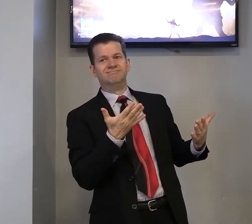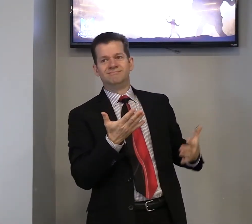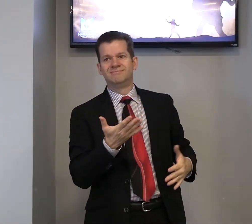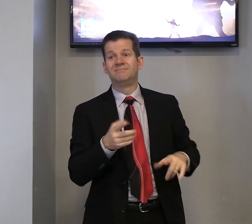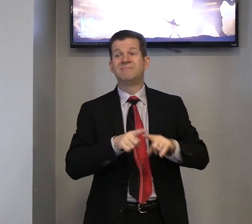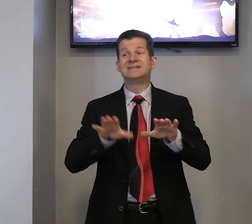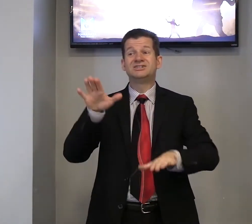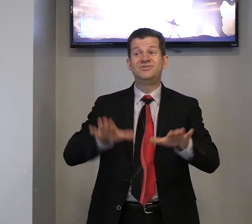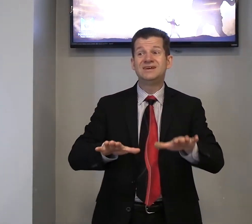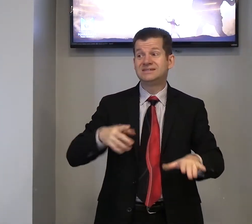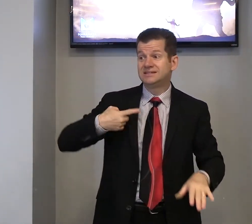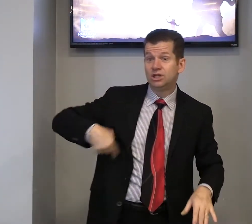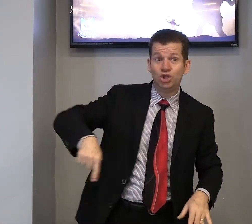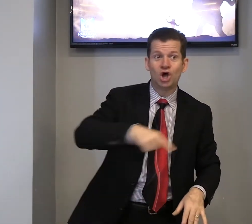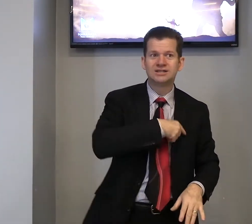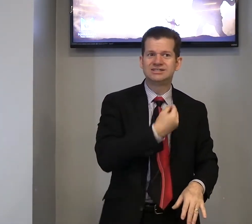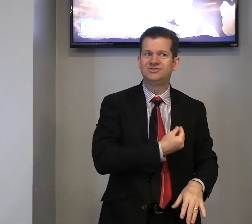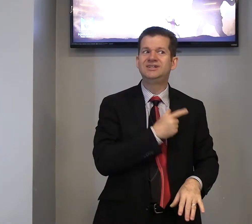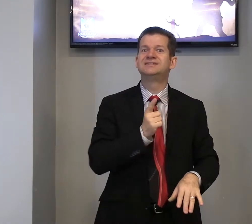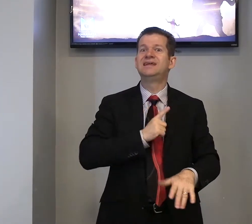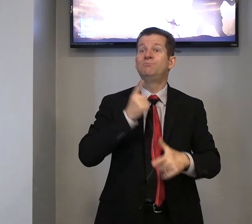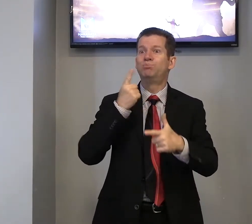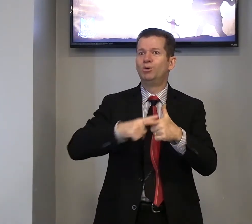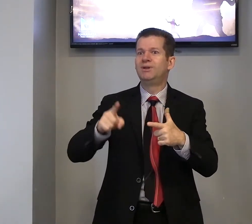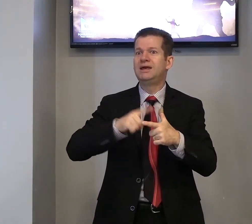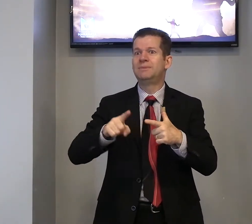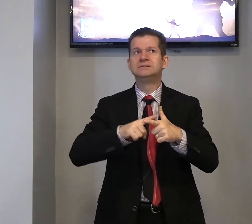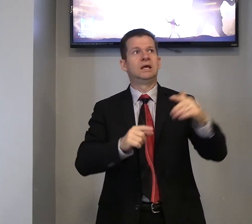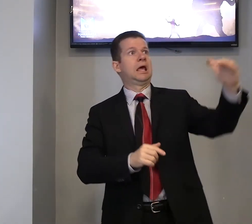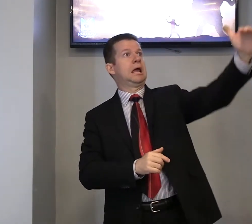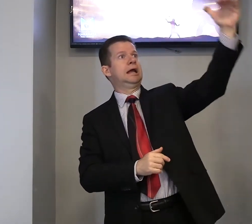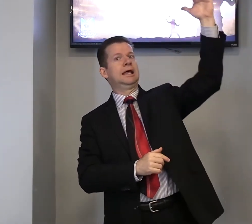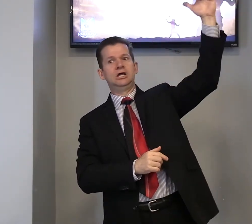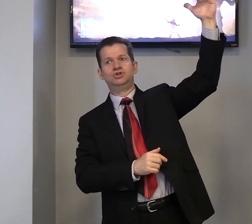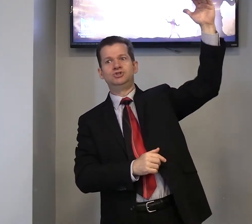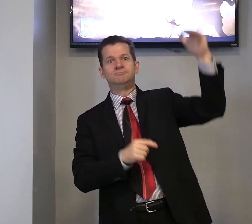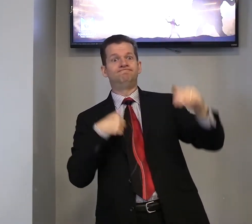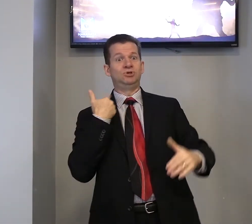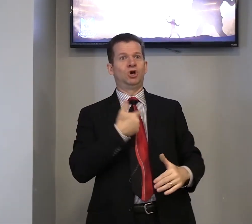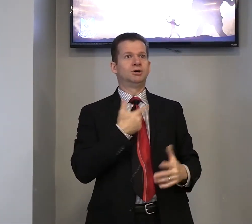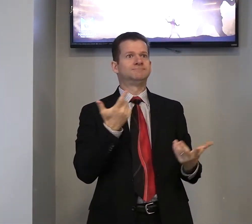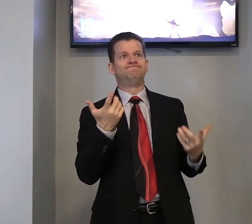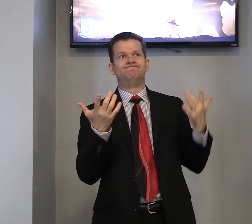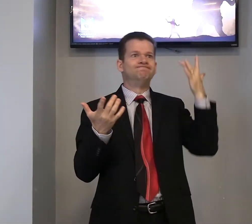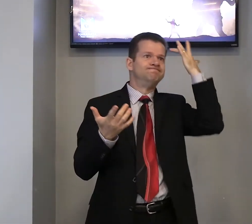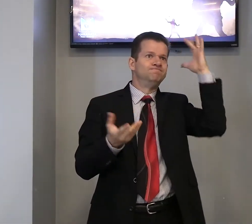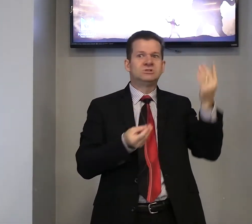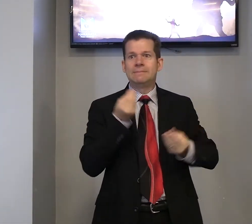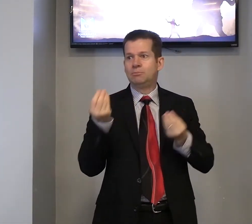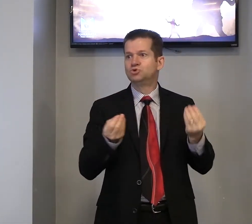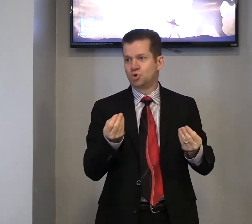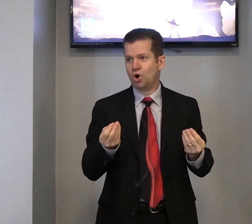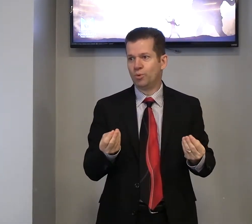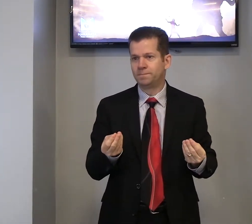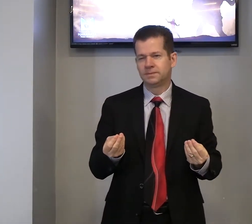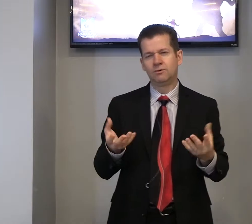mas às vezes, em nossas vidas, tem problemas grandes, e nós não sabemos como. Então,